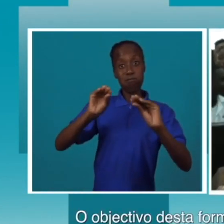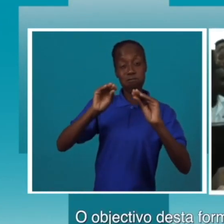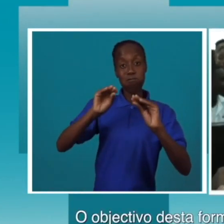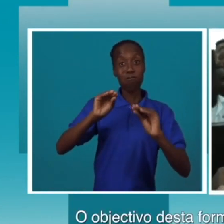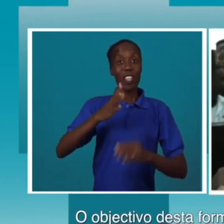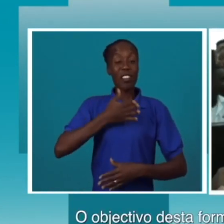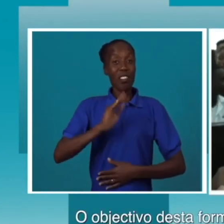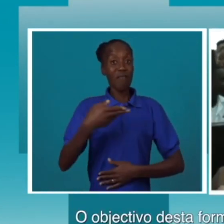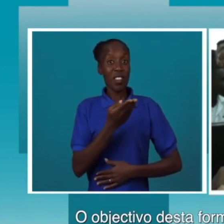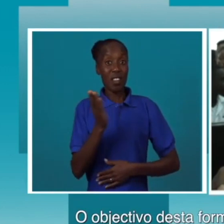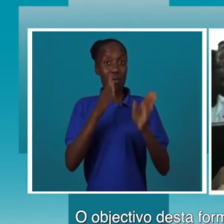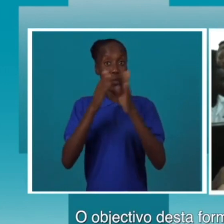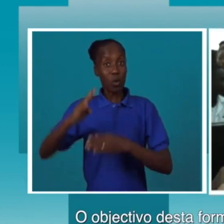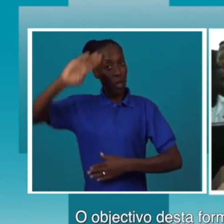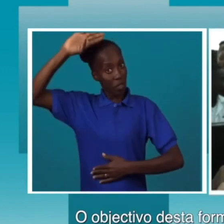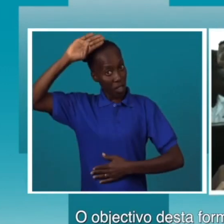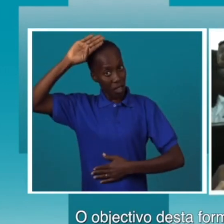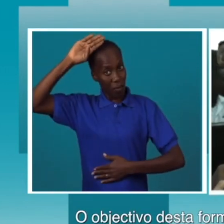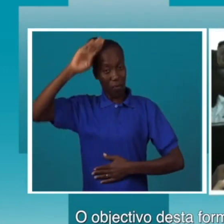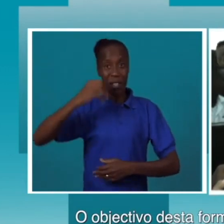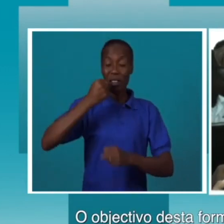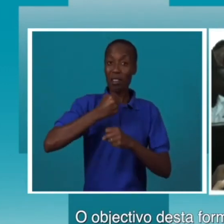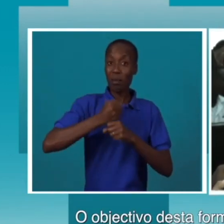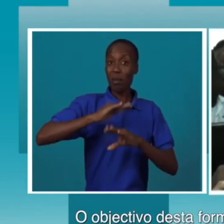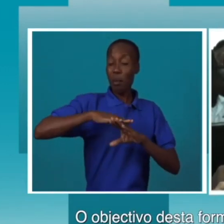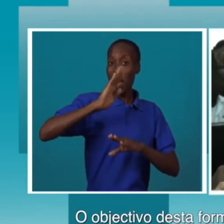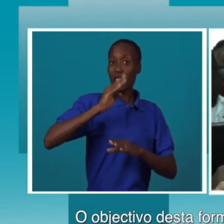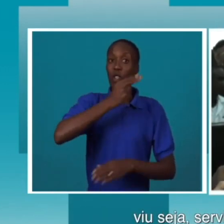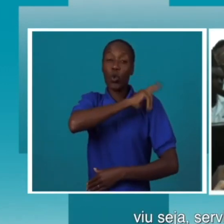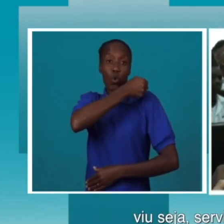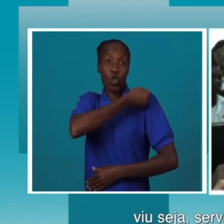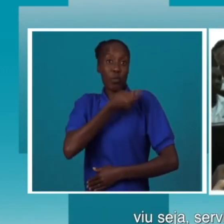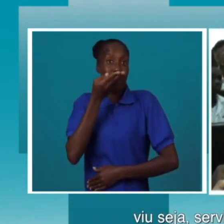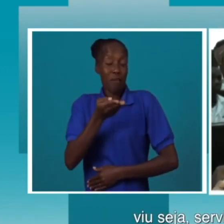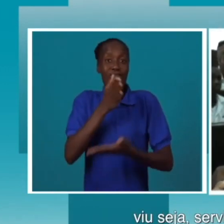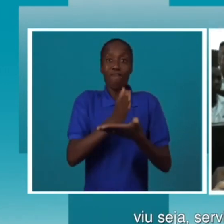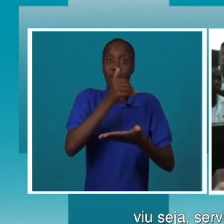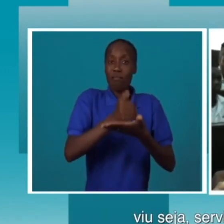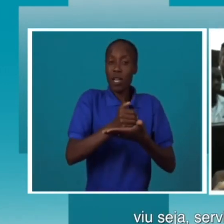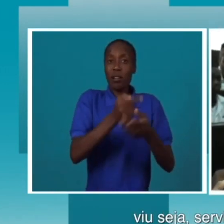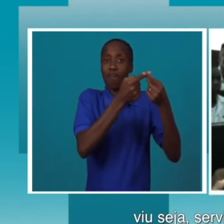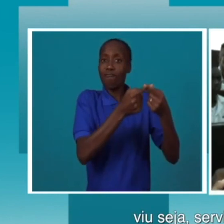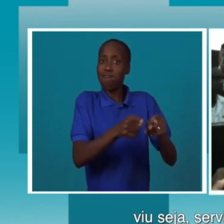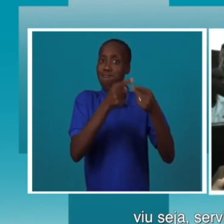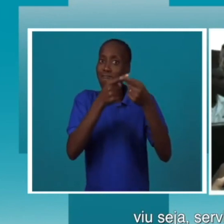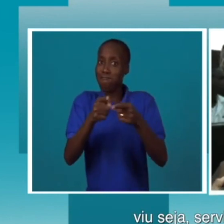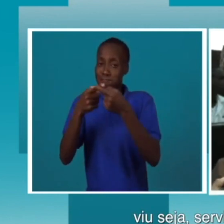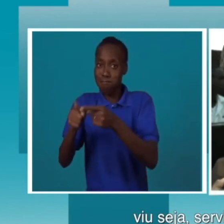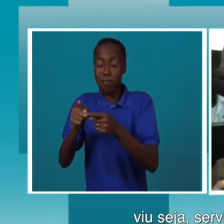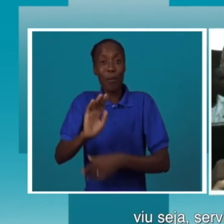capacitar os profissionais que trabalham nas principais portas de entrada, ou seja, serviços de urgência, banco de socorros, de